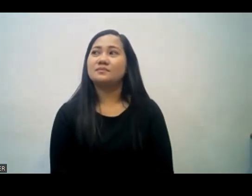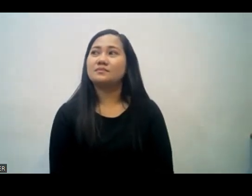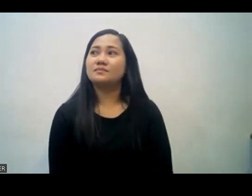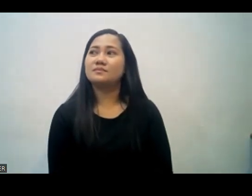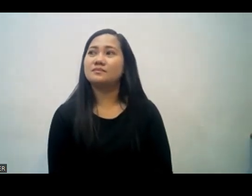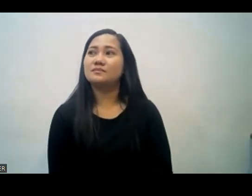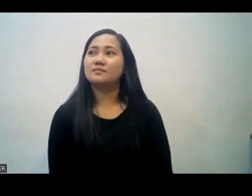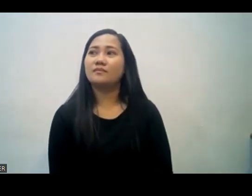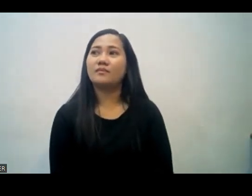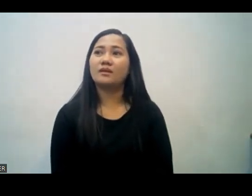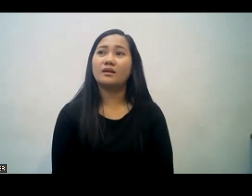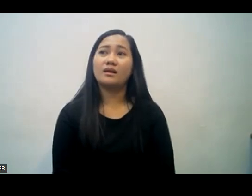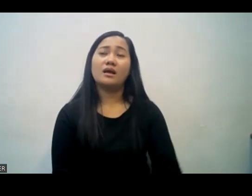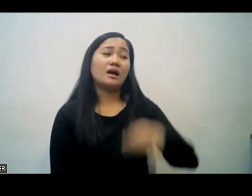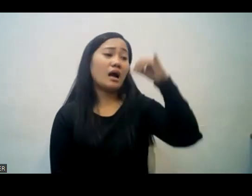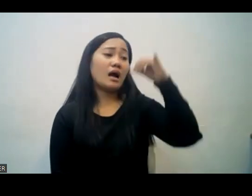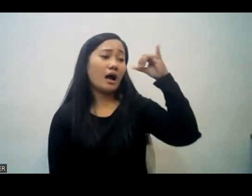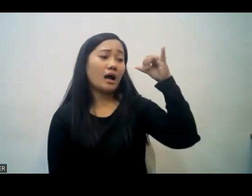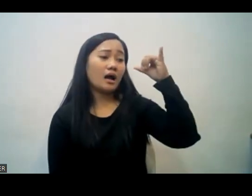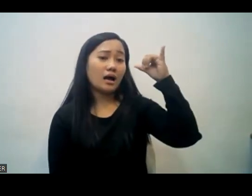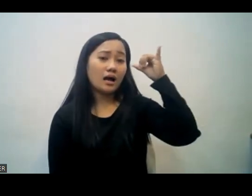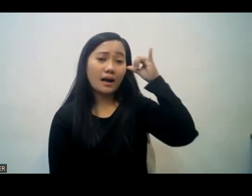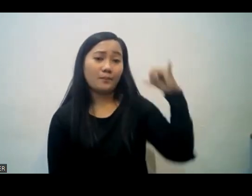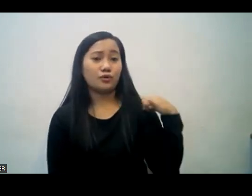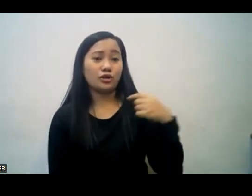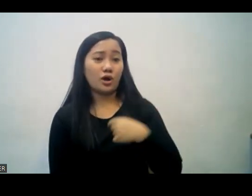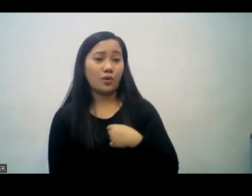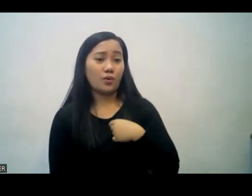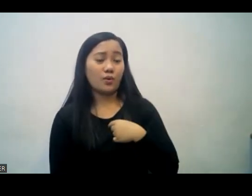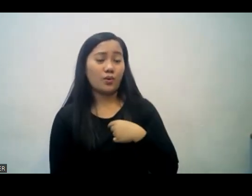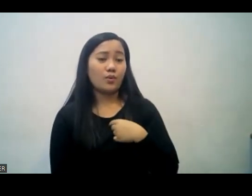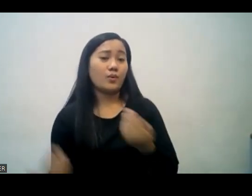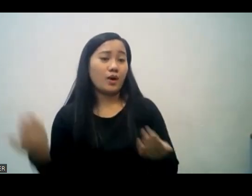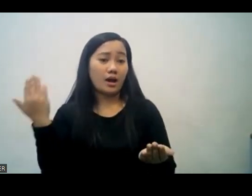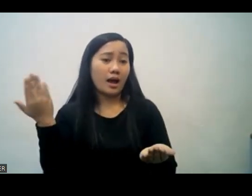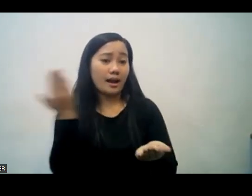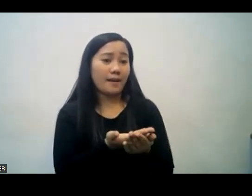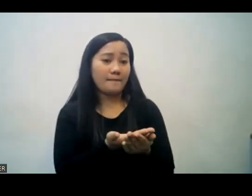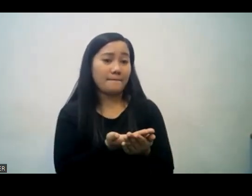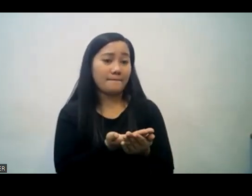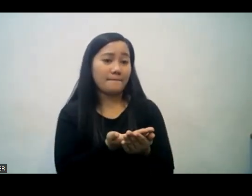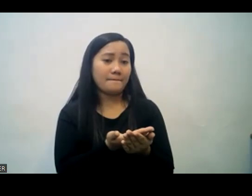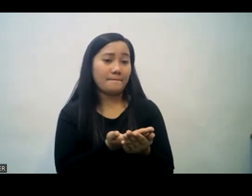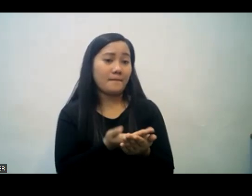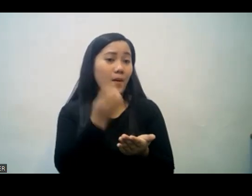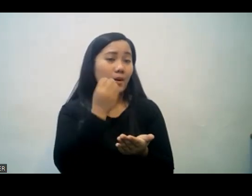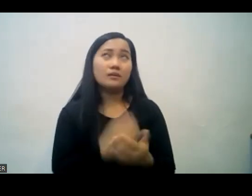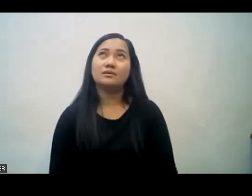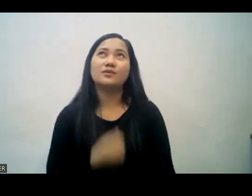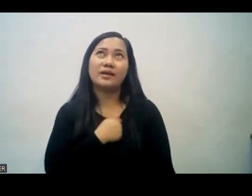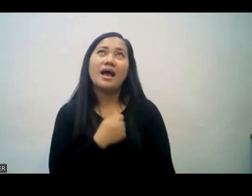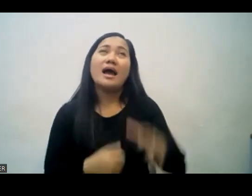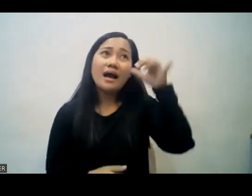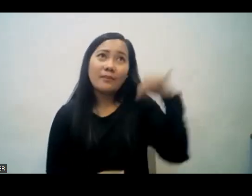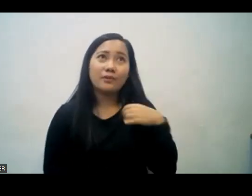Yesterday when I went back home after Bible seminar there was heavy traffic. Kaya kahapon